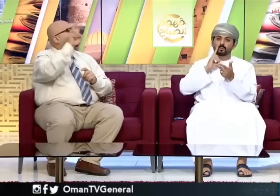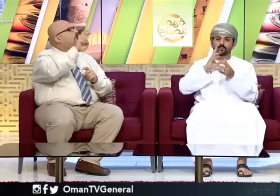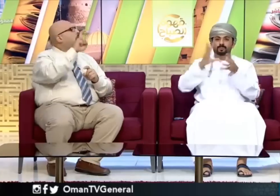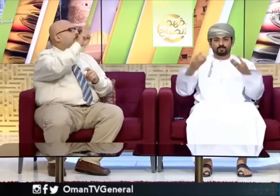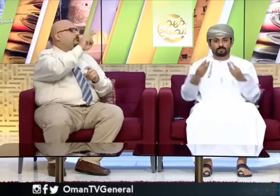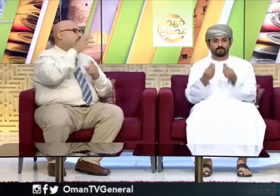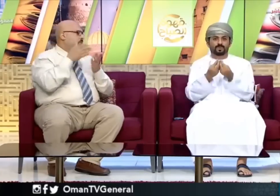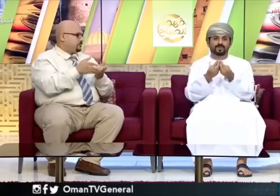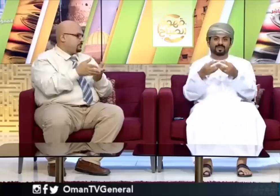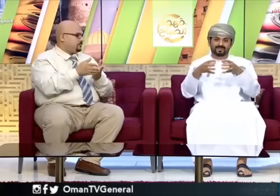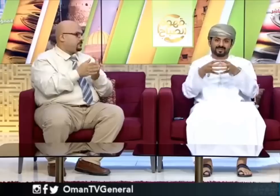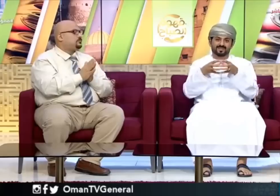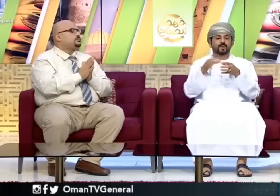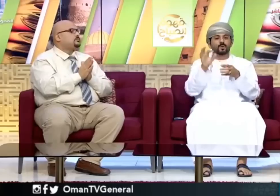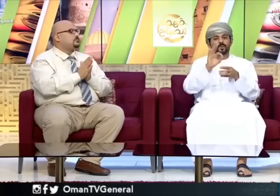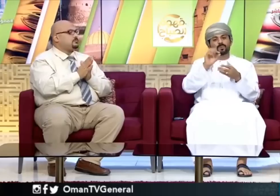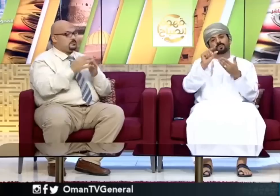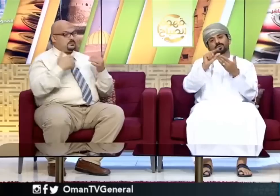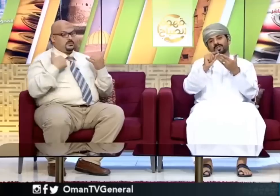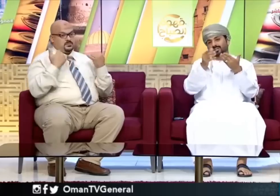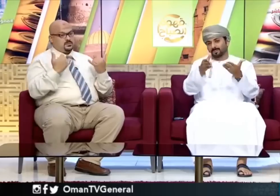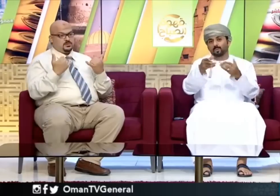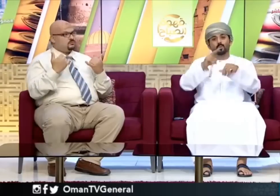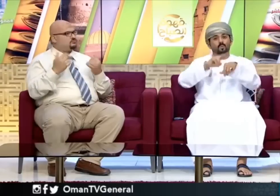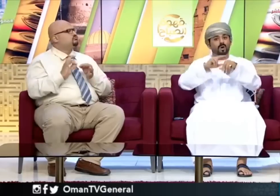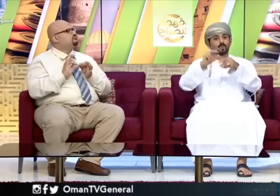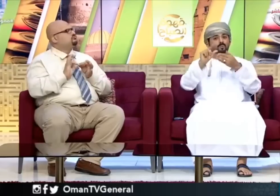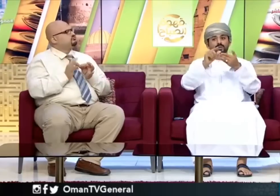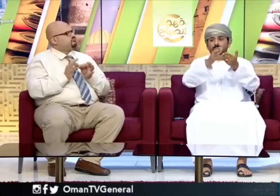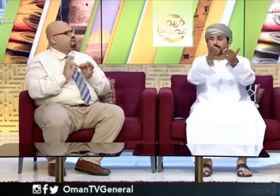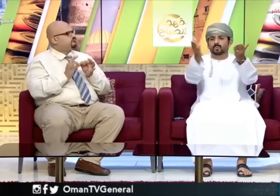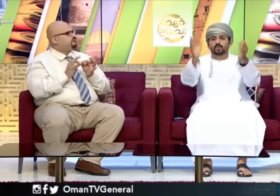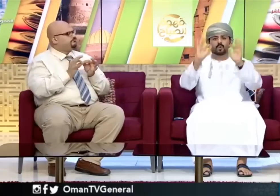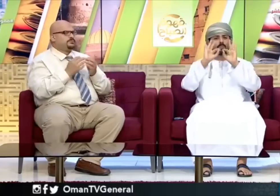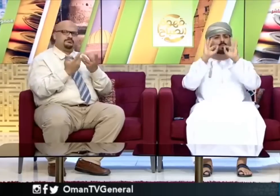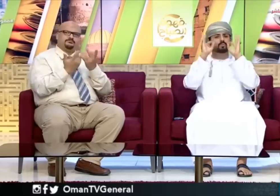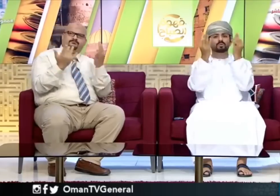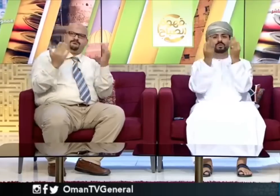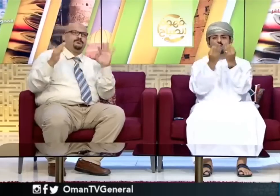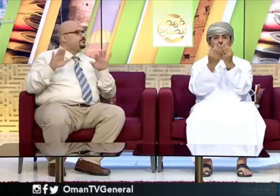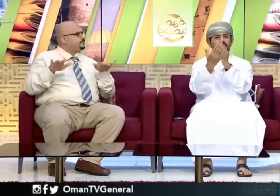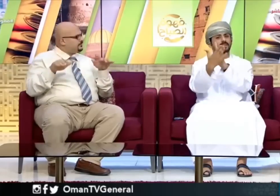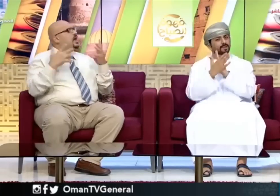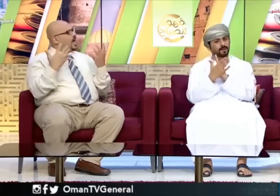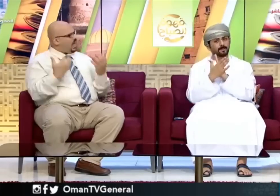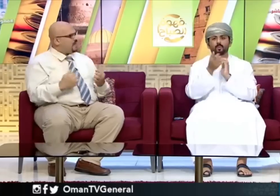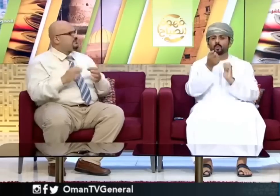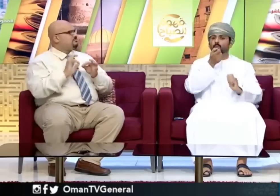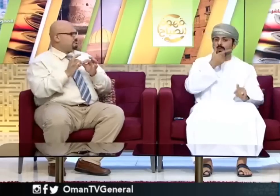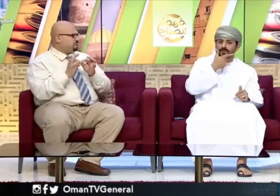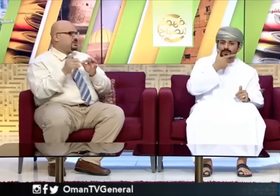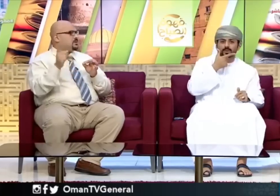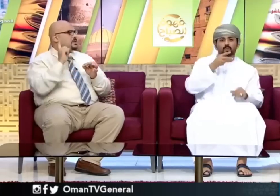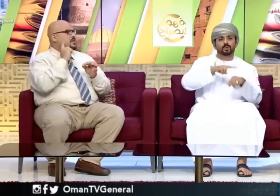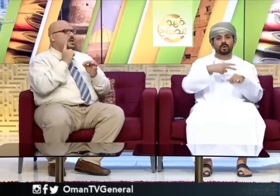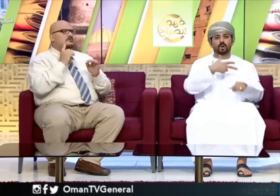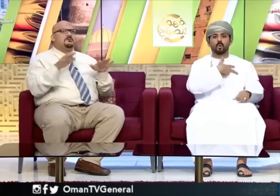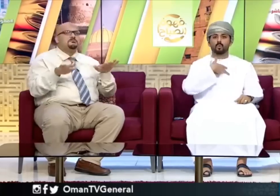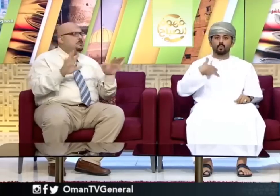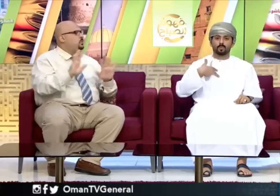وعندنا كثير من المترجمين أيضاً نحاول أن نتكلم عن كان كثير بالنسبة لمحافظة مسندم كان كل المجتمع